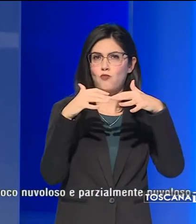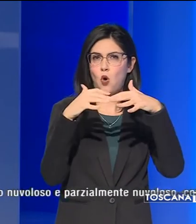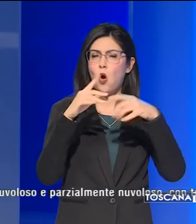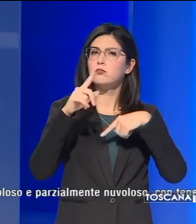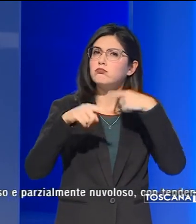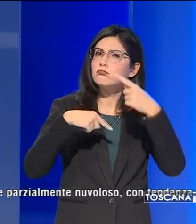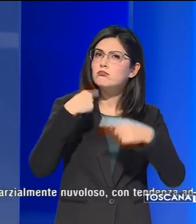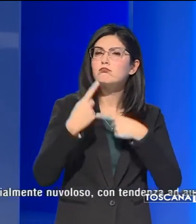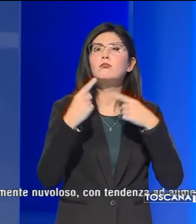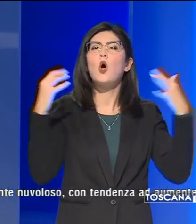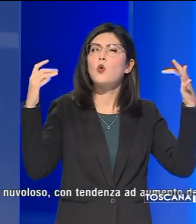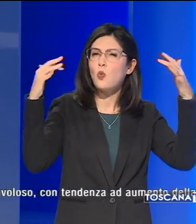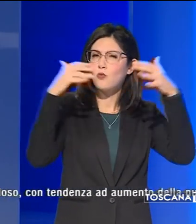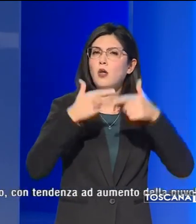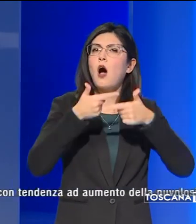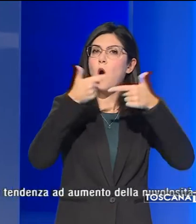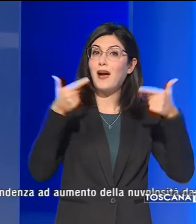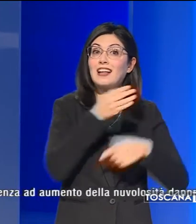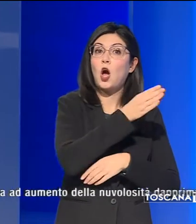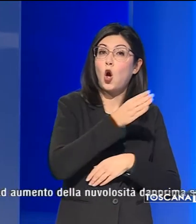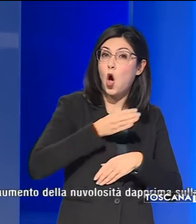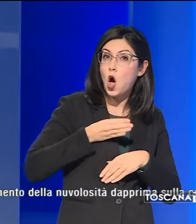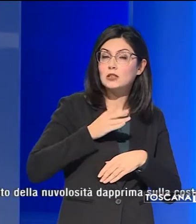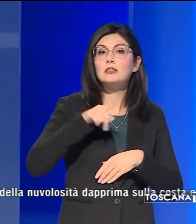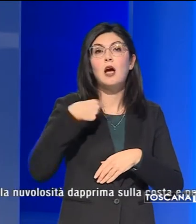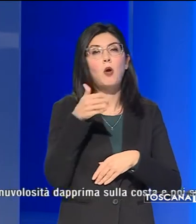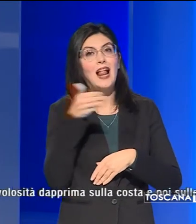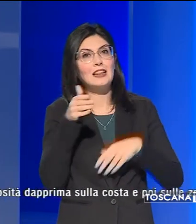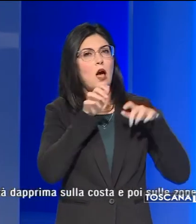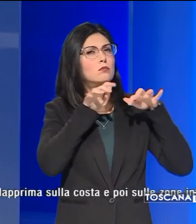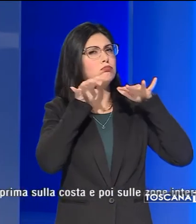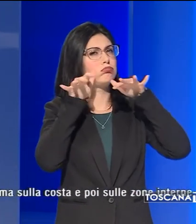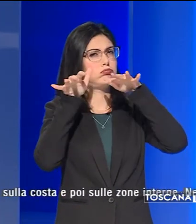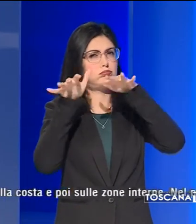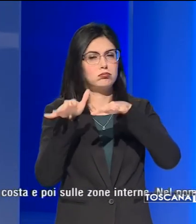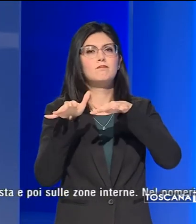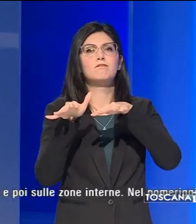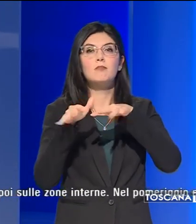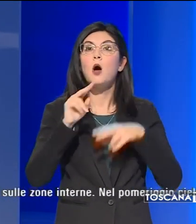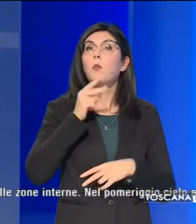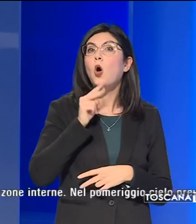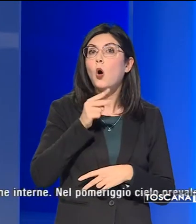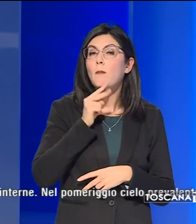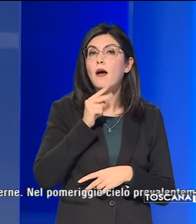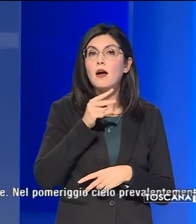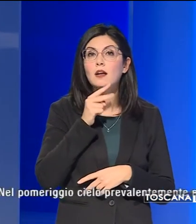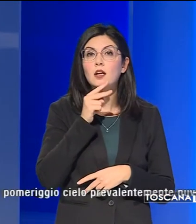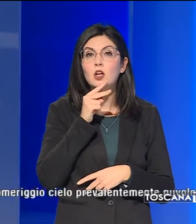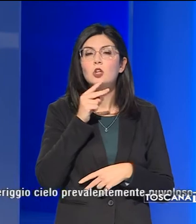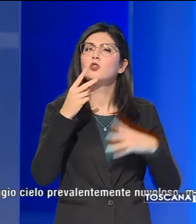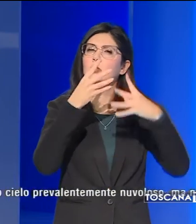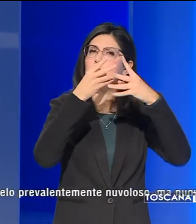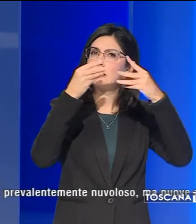aumenterà la nuvolosità prima sulla costa e poi sulle zone interne. Nel pomeriggio nuove ampie